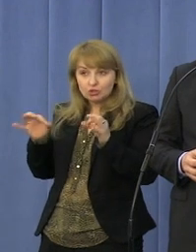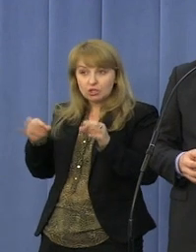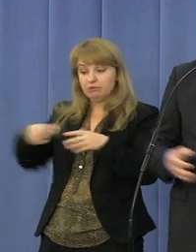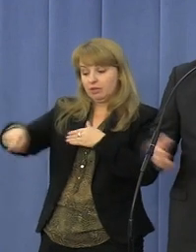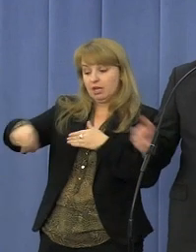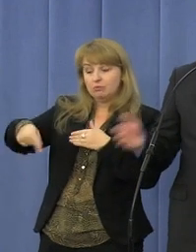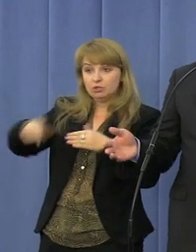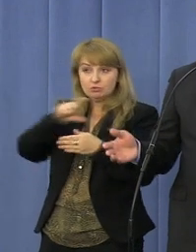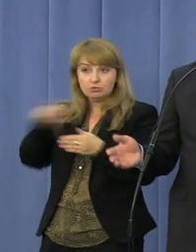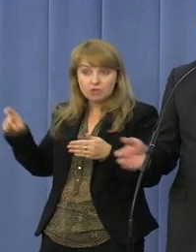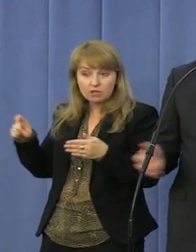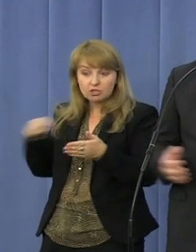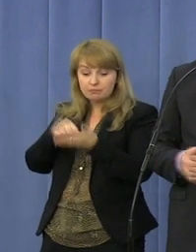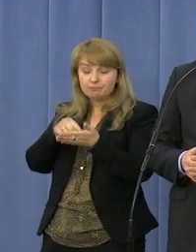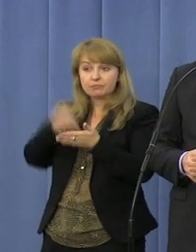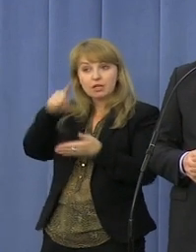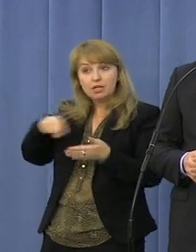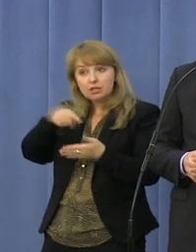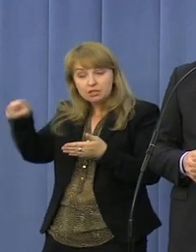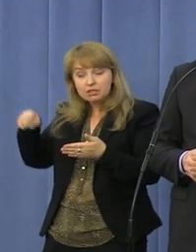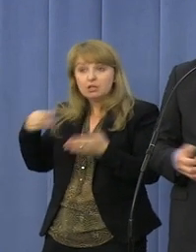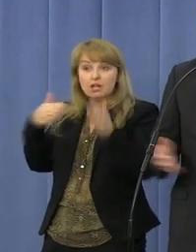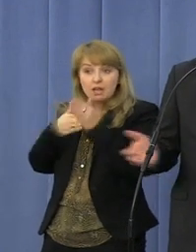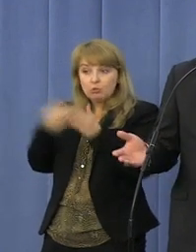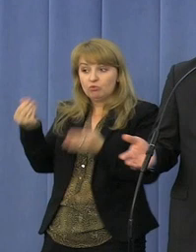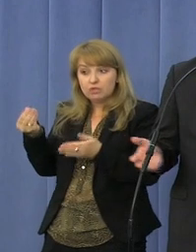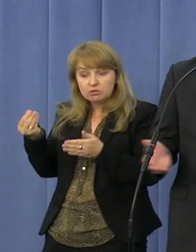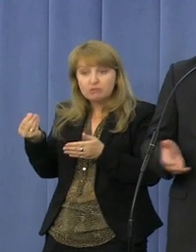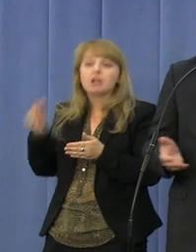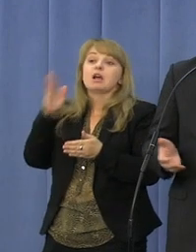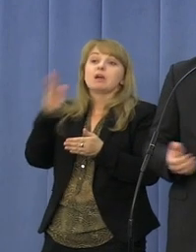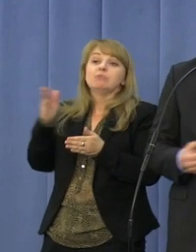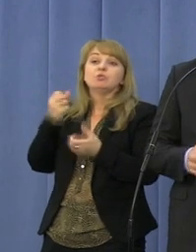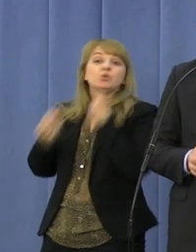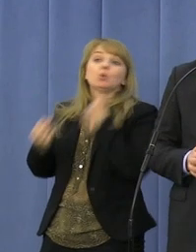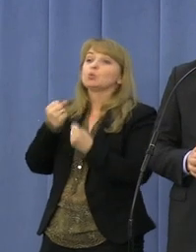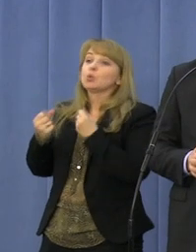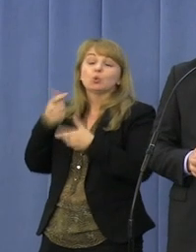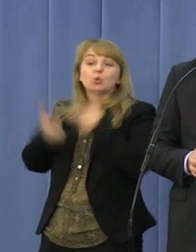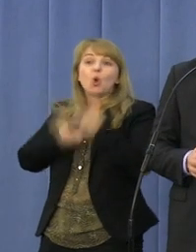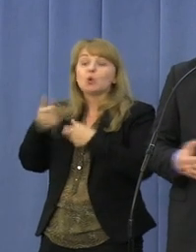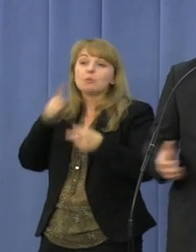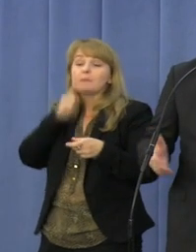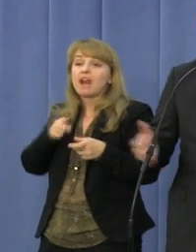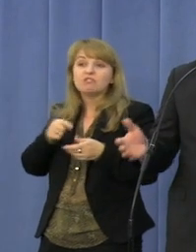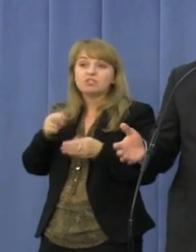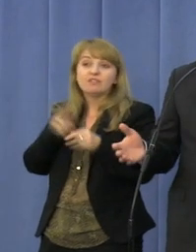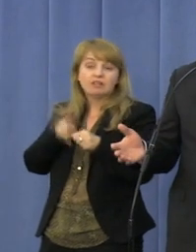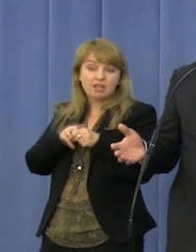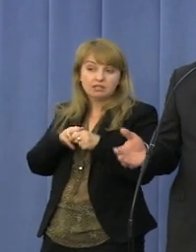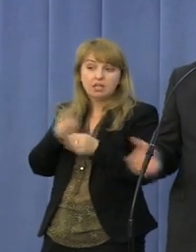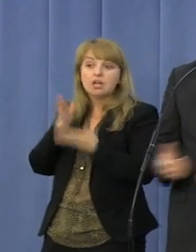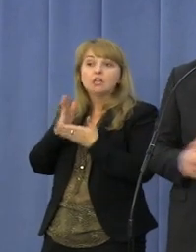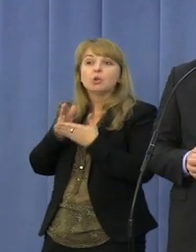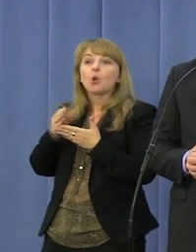najbliższym czasie tego zniesienia limitów, będzie trudno opierać się na prawdziwych danych. Będą to tylko jakieś